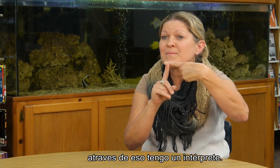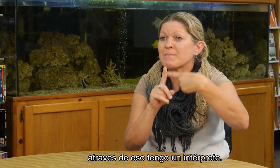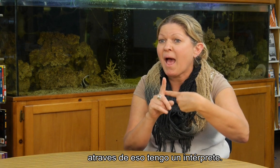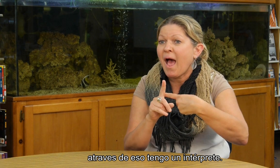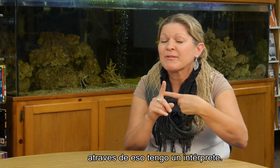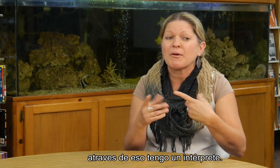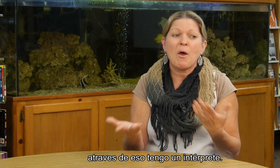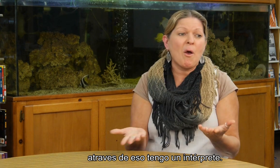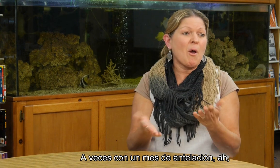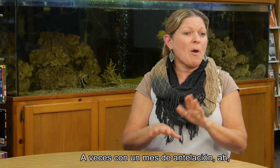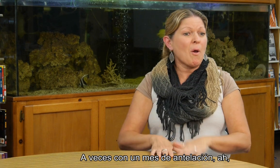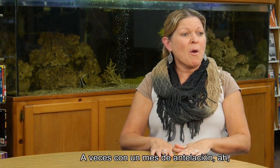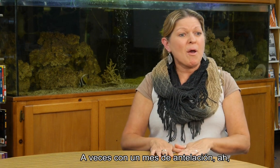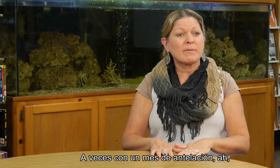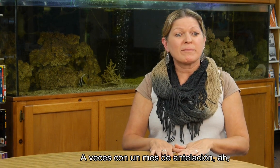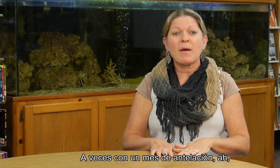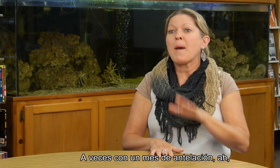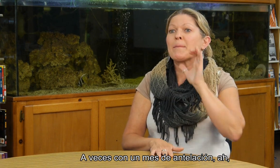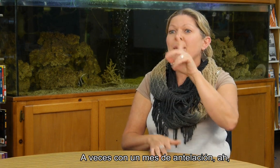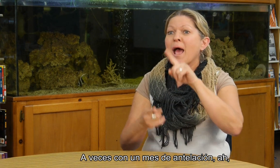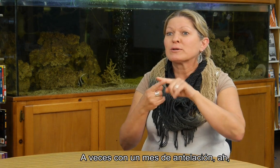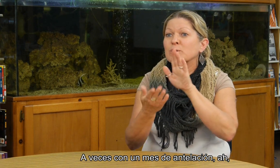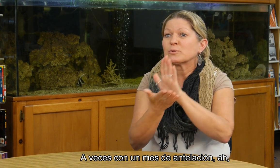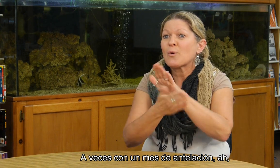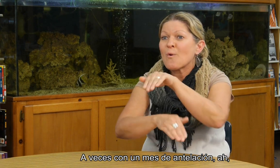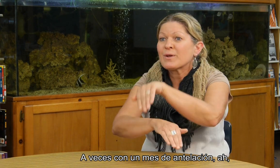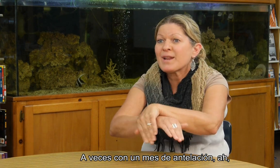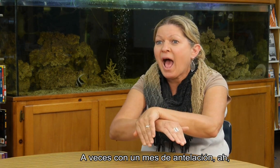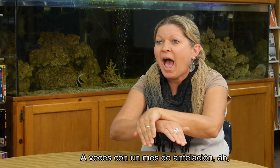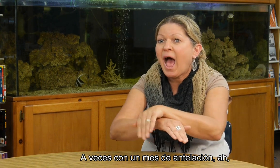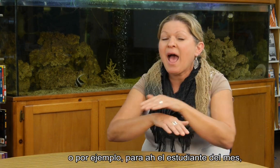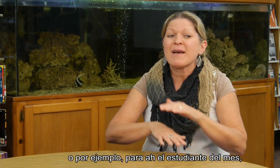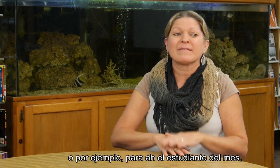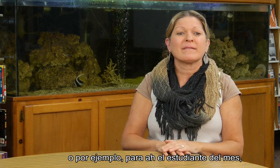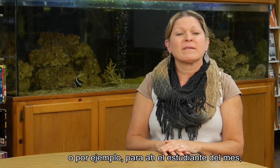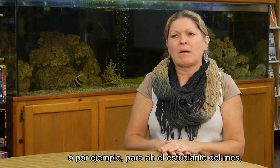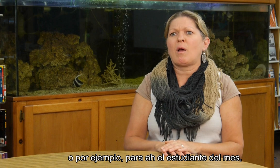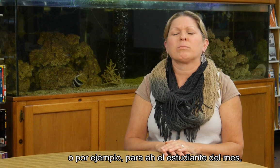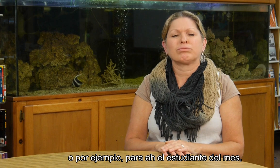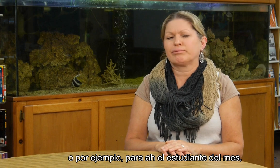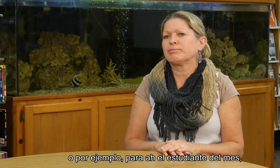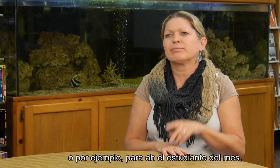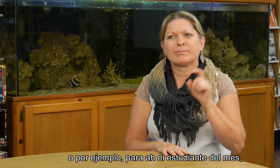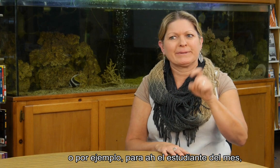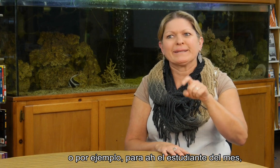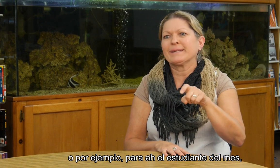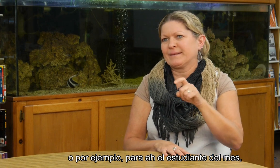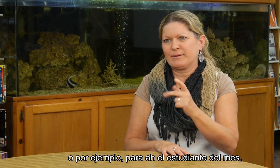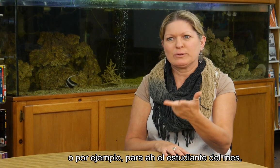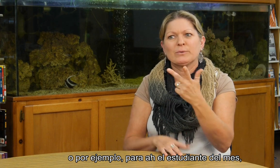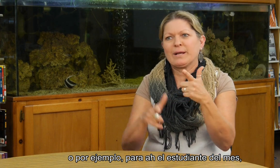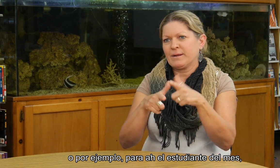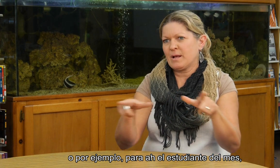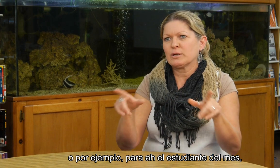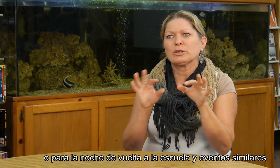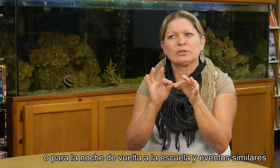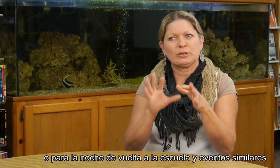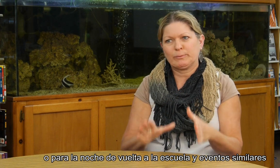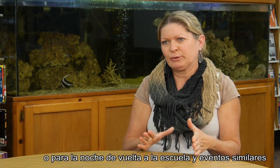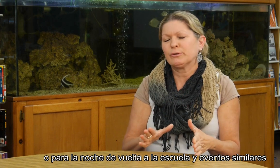de esto tengo un intérprete. A veces con un mes de antelación o, por ejemplo, para el estudiante del mes o para la